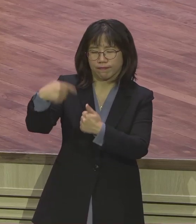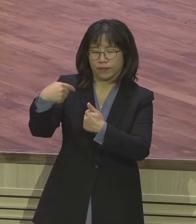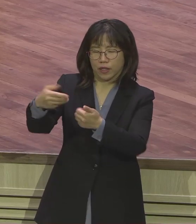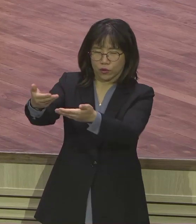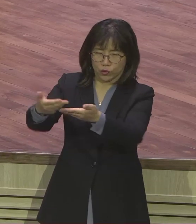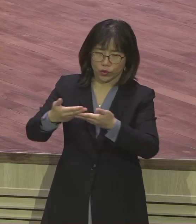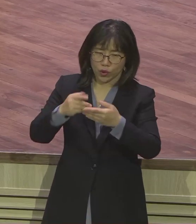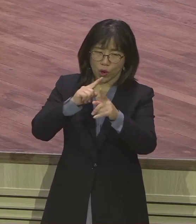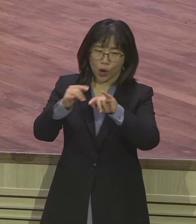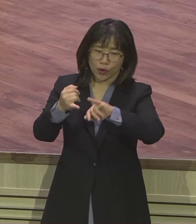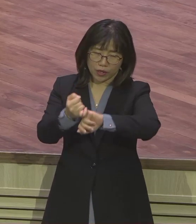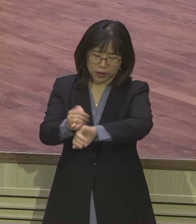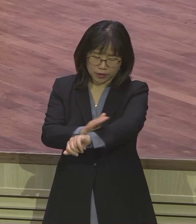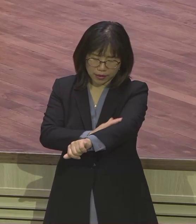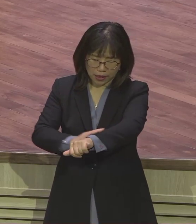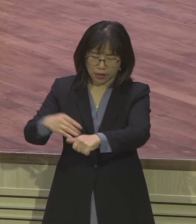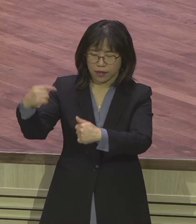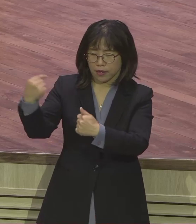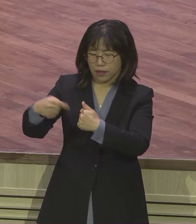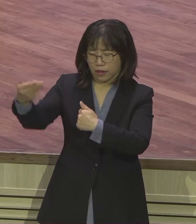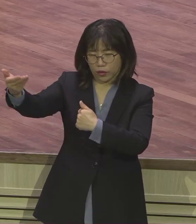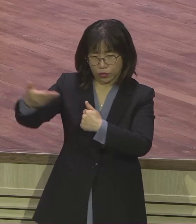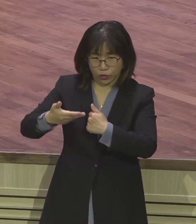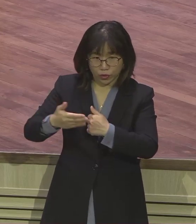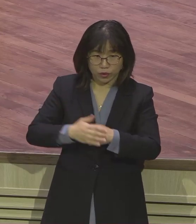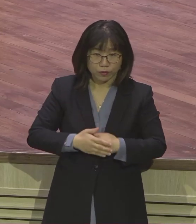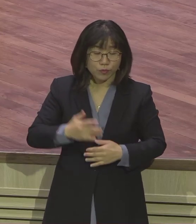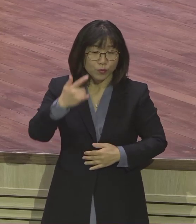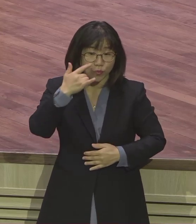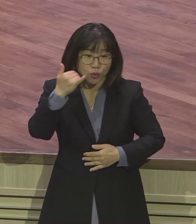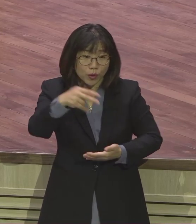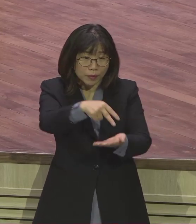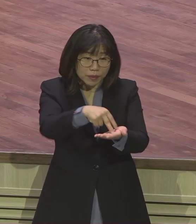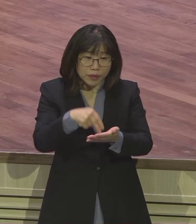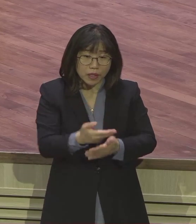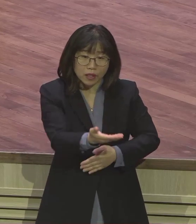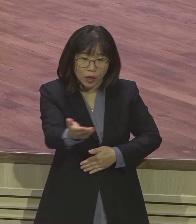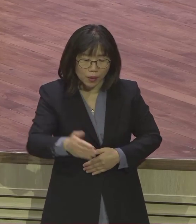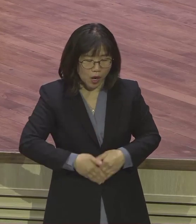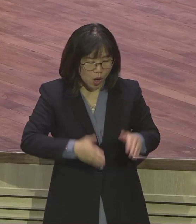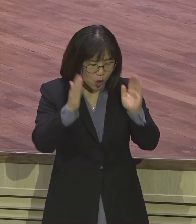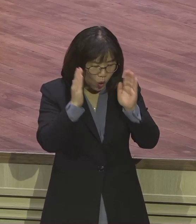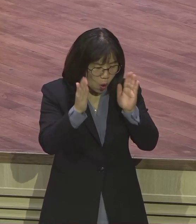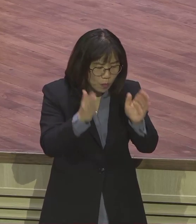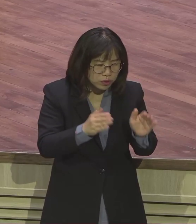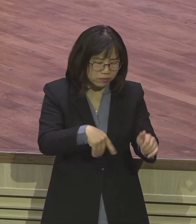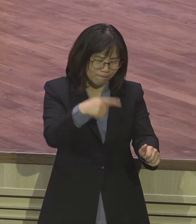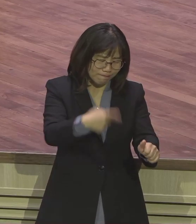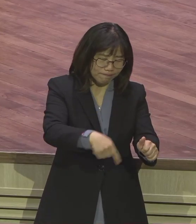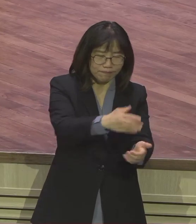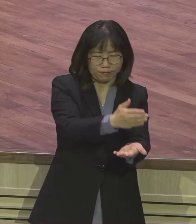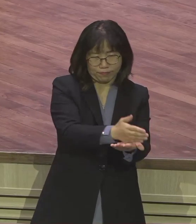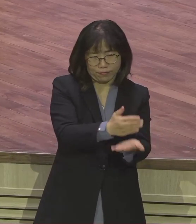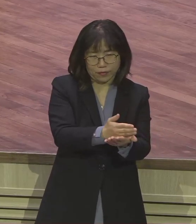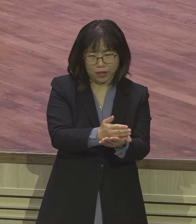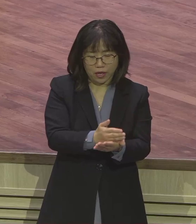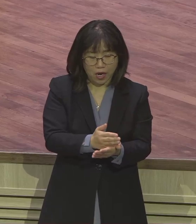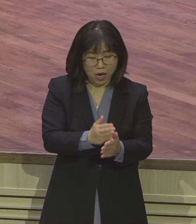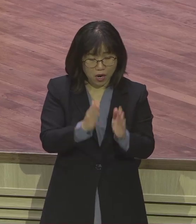그게 부모들이요. 자식들 공부 잘하라 그런 거 하지 마세요. 언약을 어떻게 하면 심어주어서 아이가 언약 속에 자라느냐.